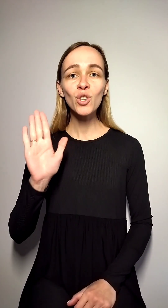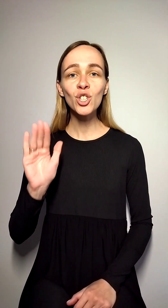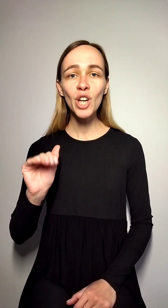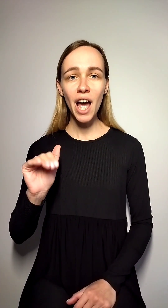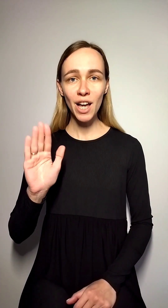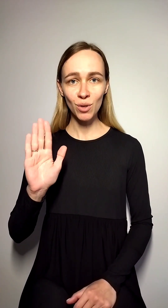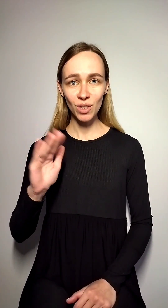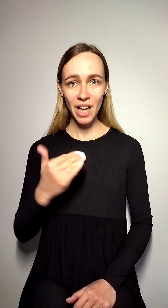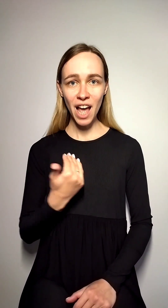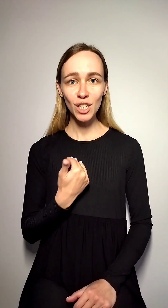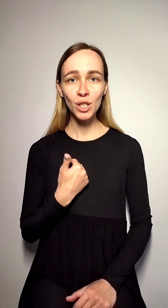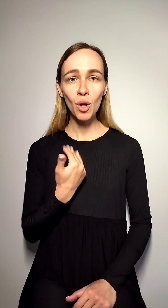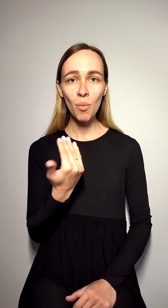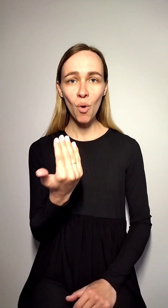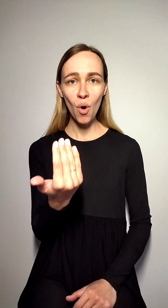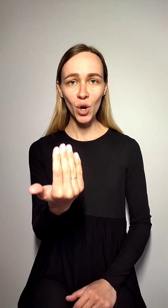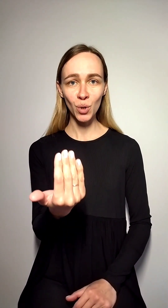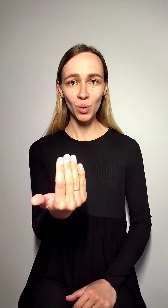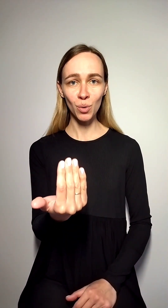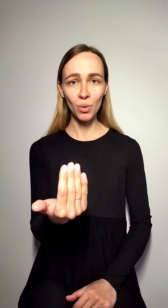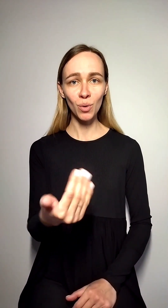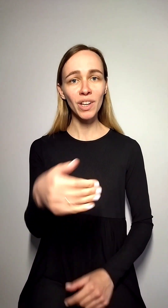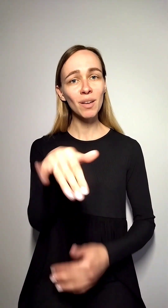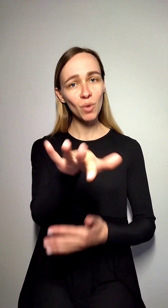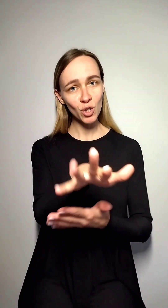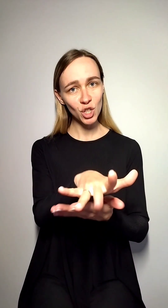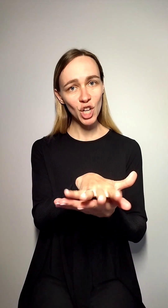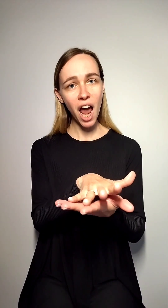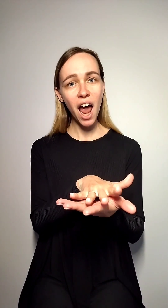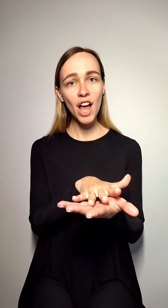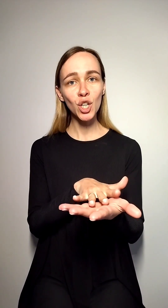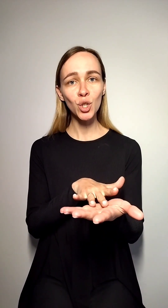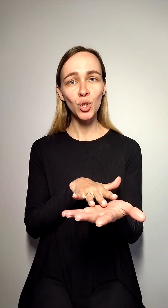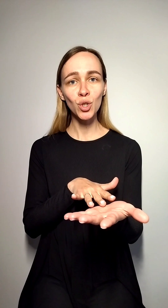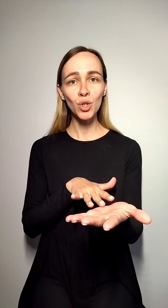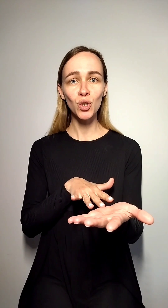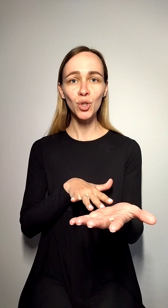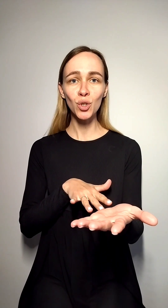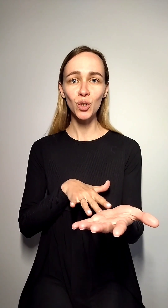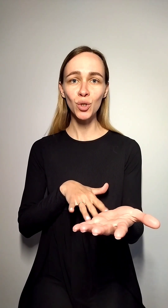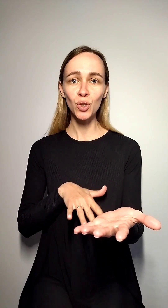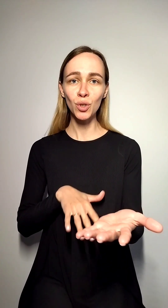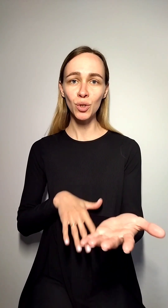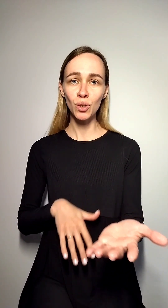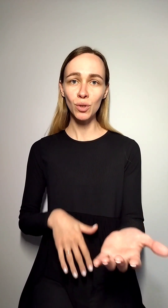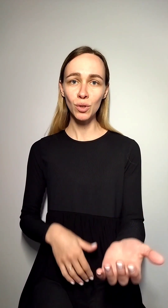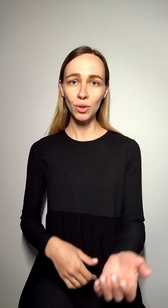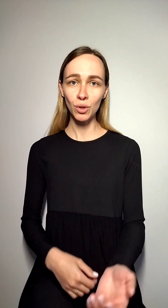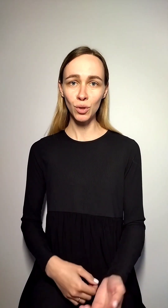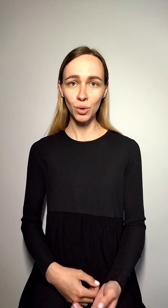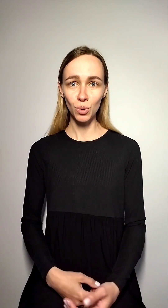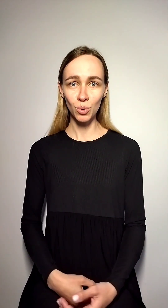Прощаюся з тобою і прощаю